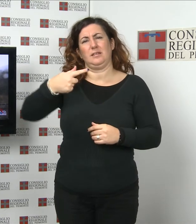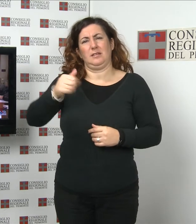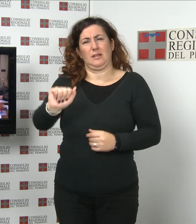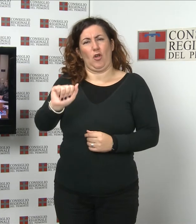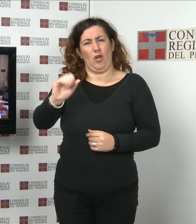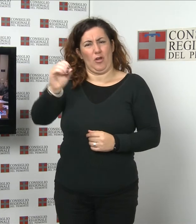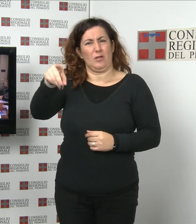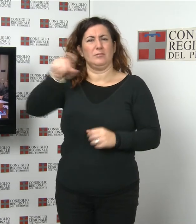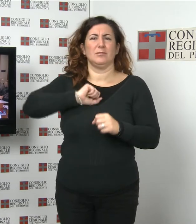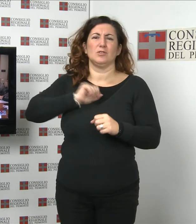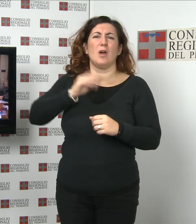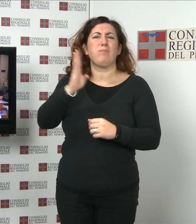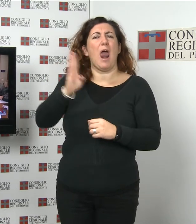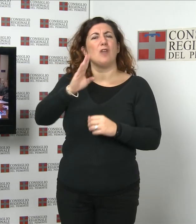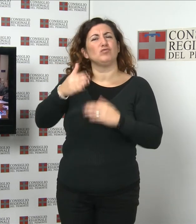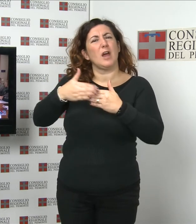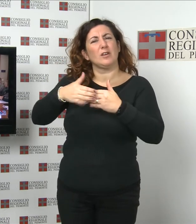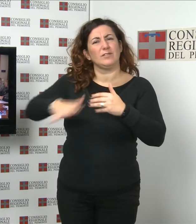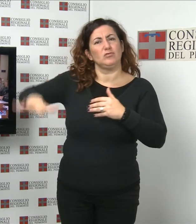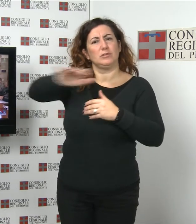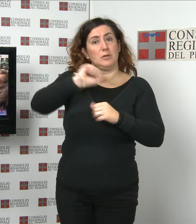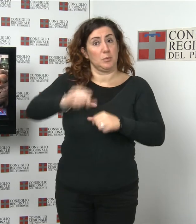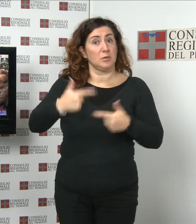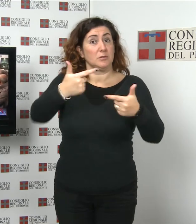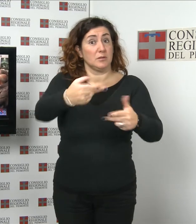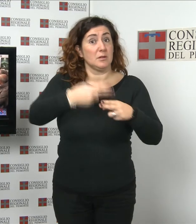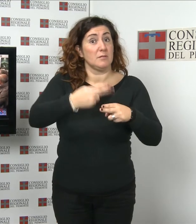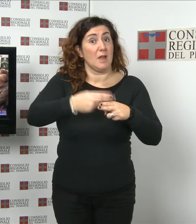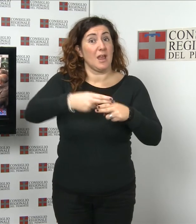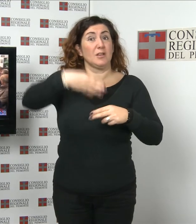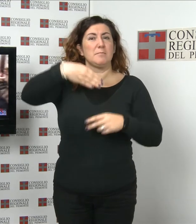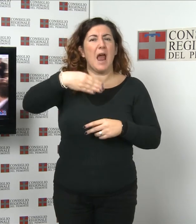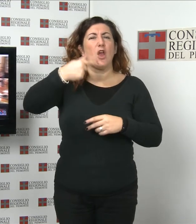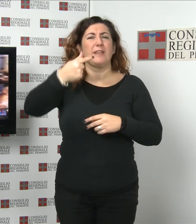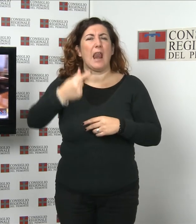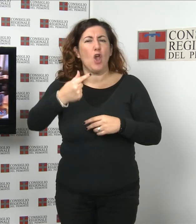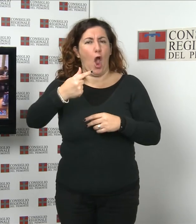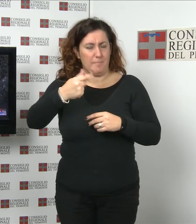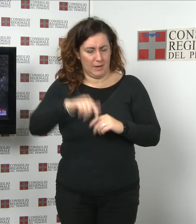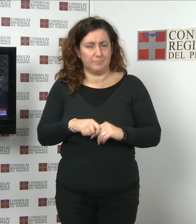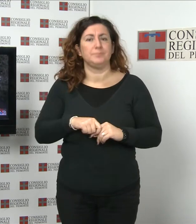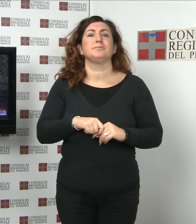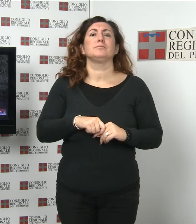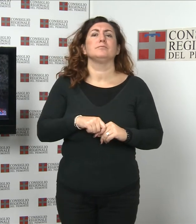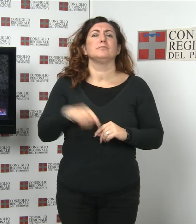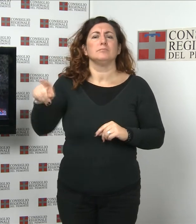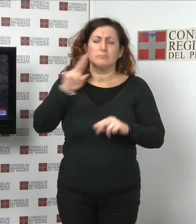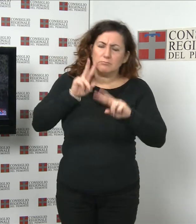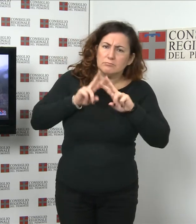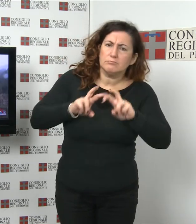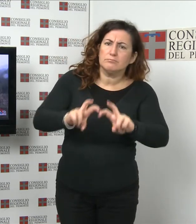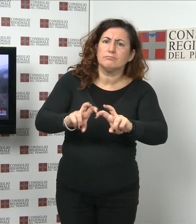pleurico e asbestosi. Di questo si è parlato nel sopralluogo della Quinta Commissione che ha evidenziato come la bonifica sia